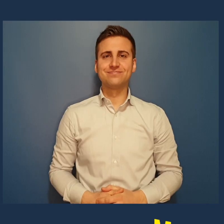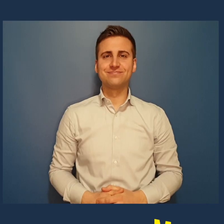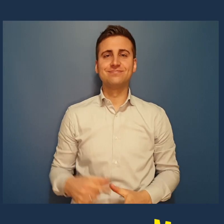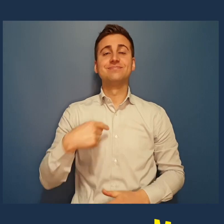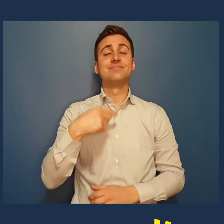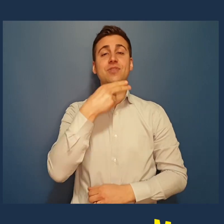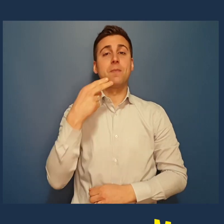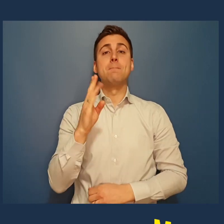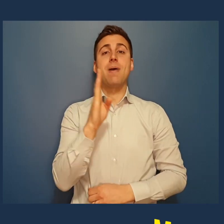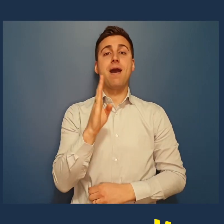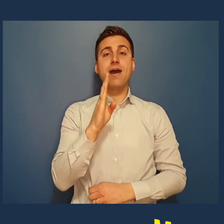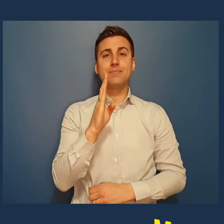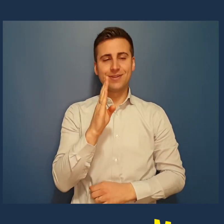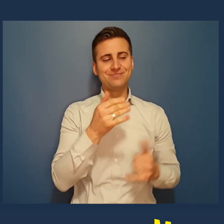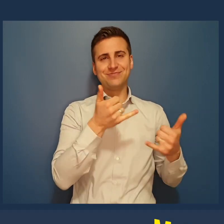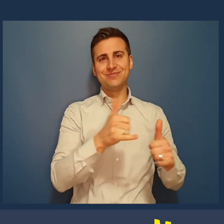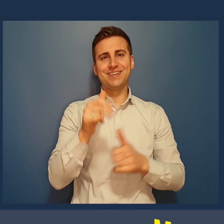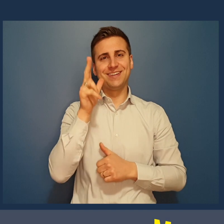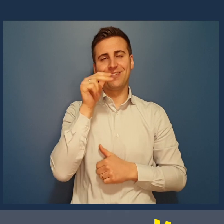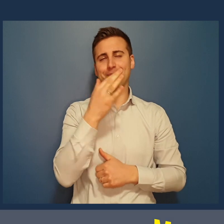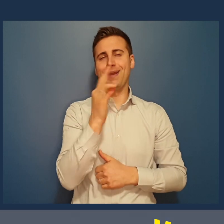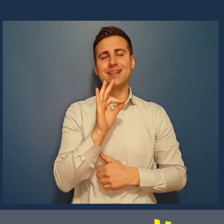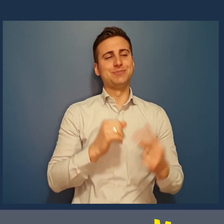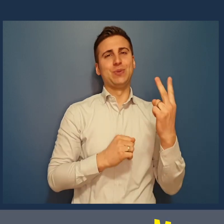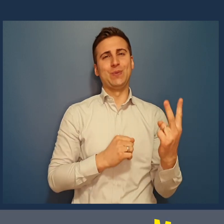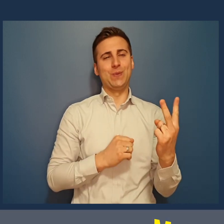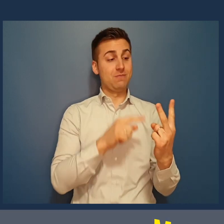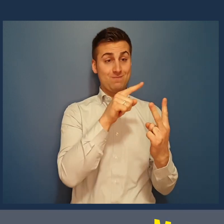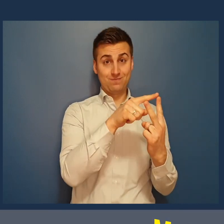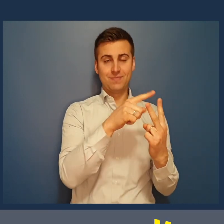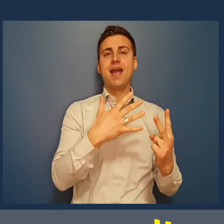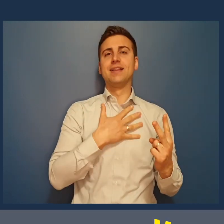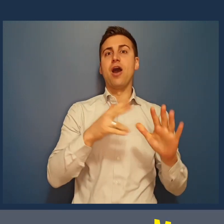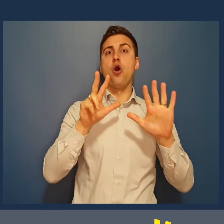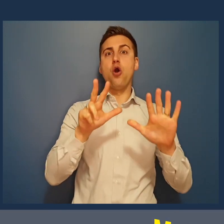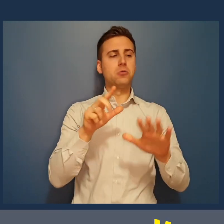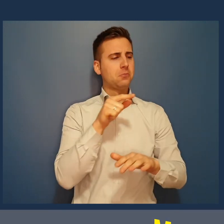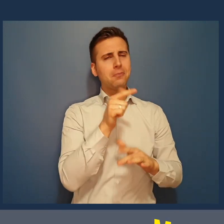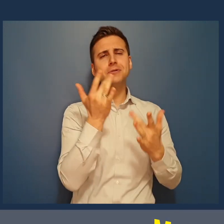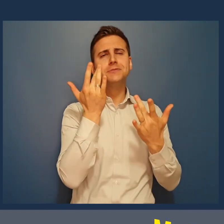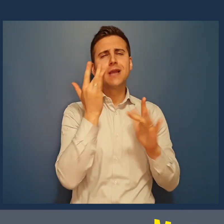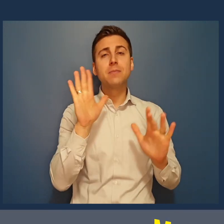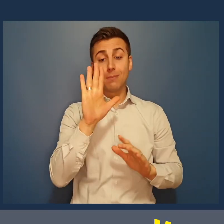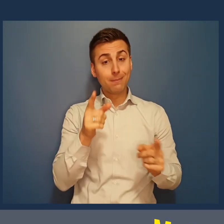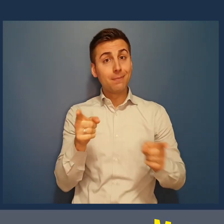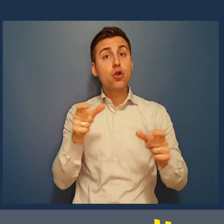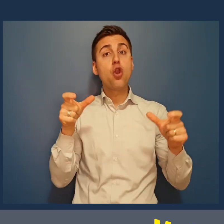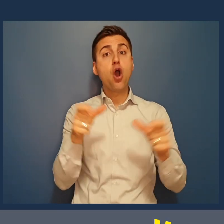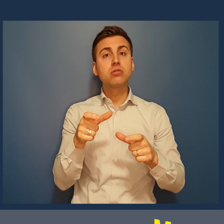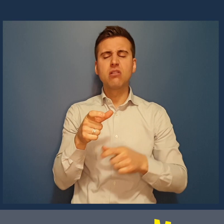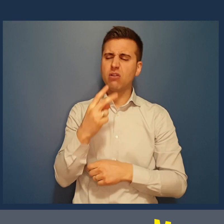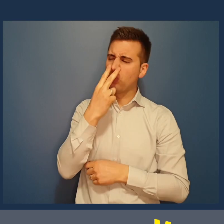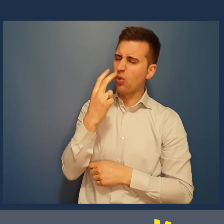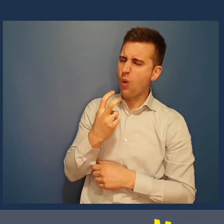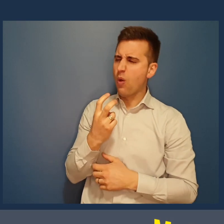Mi chiamo Barbara e sono la mamma di due splendide bambine. A dire il vero sono mamma di una bambina di 8 anni che nella sua semplicità sotto il lockdown è